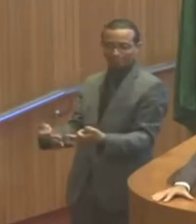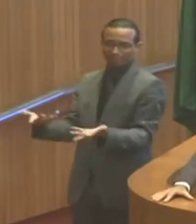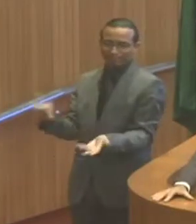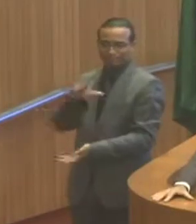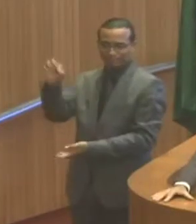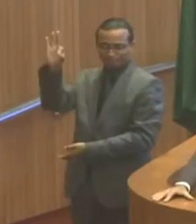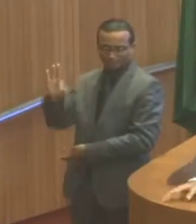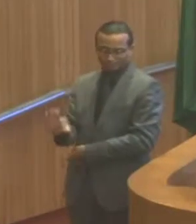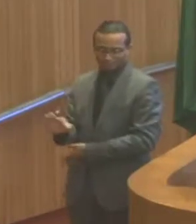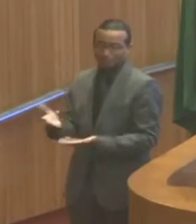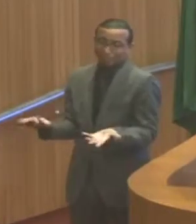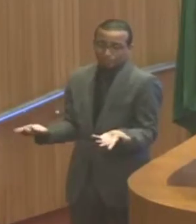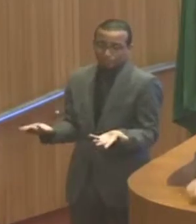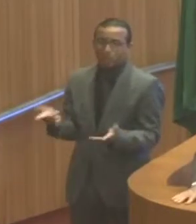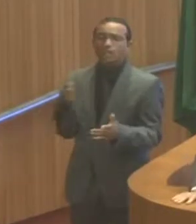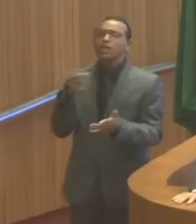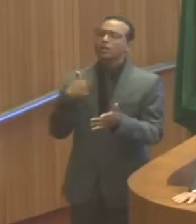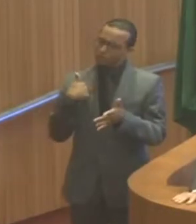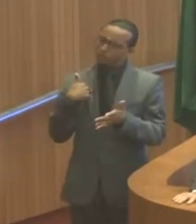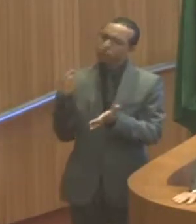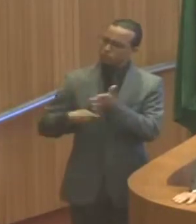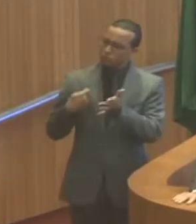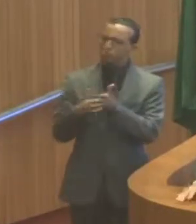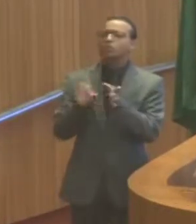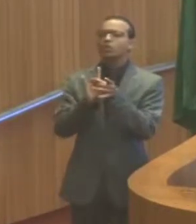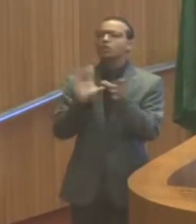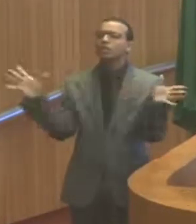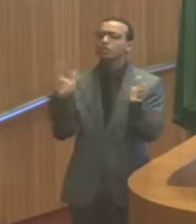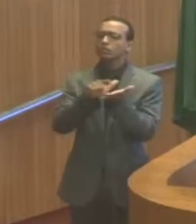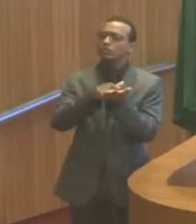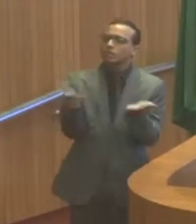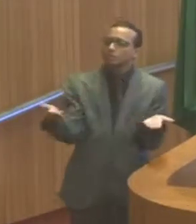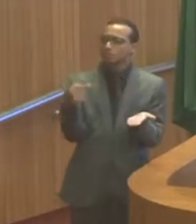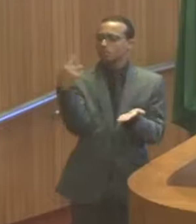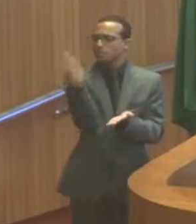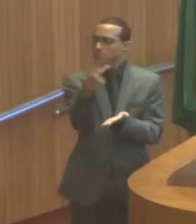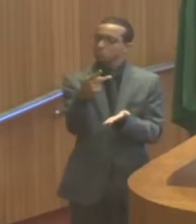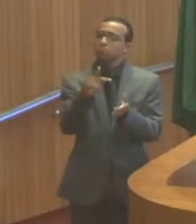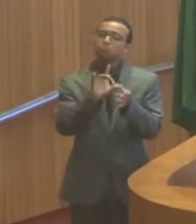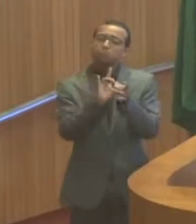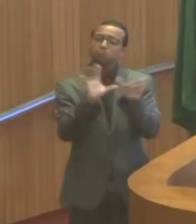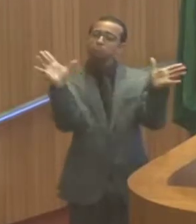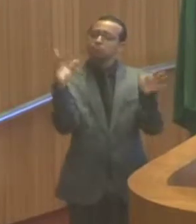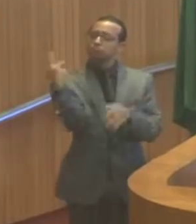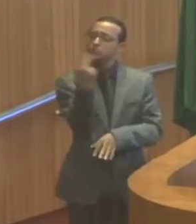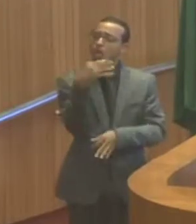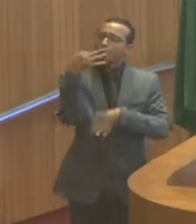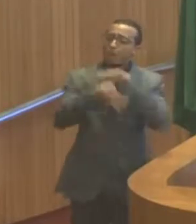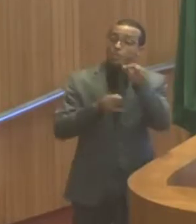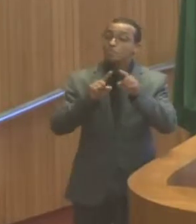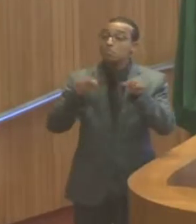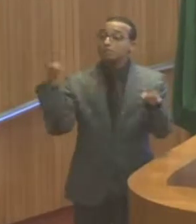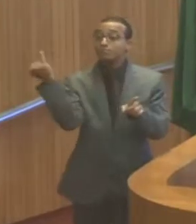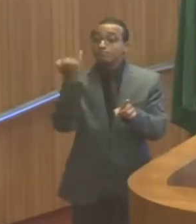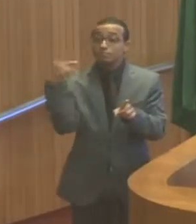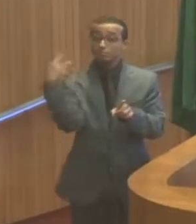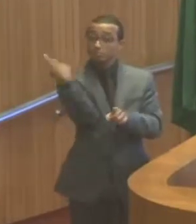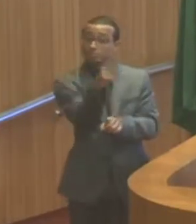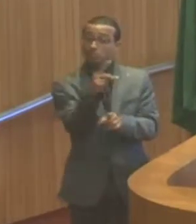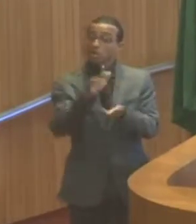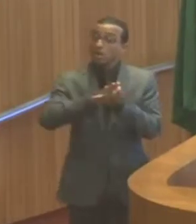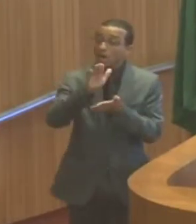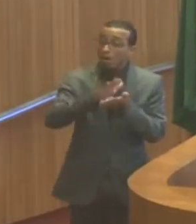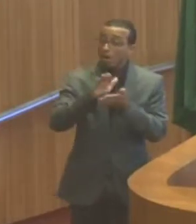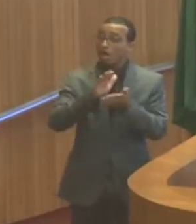seu pleno direito. Defendo a liberdade de imprensa, mas é importante que as notícias, a serem publicadas, ouçam o